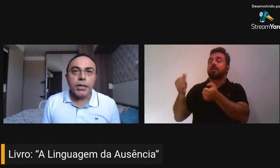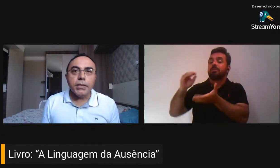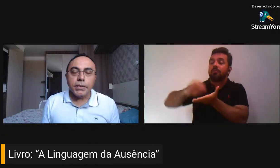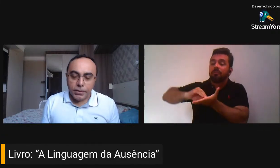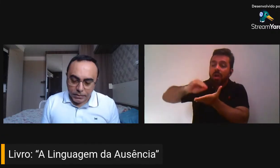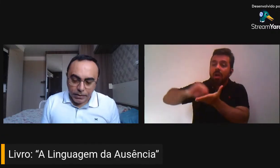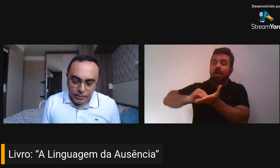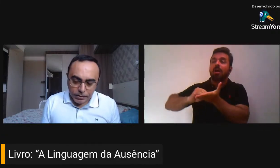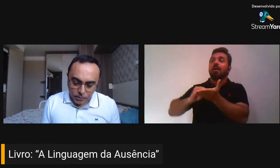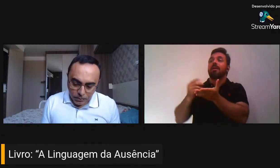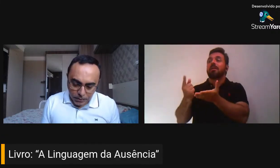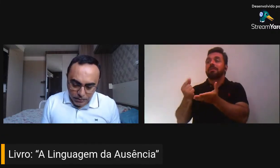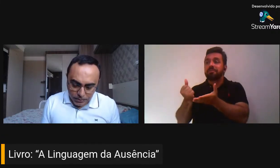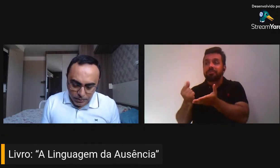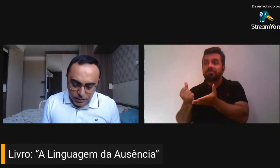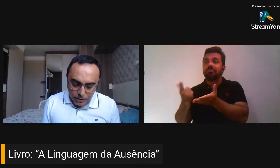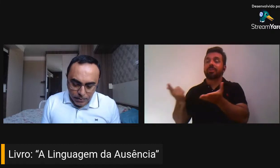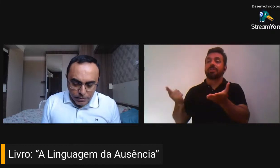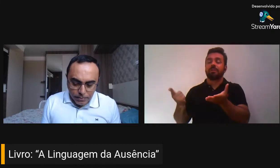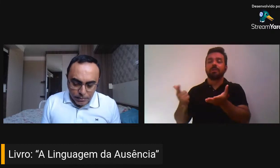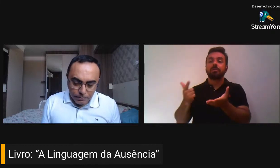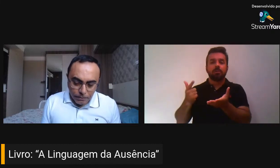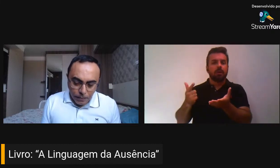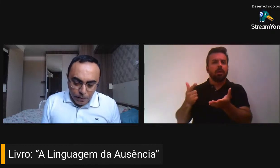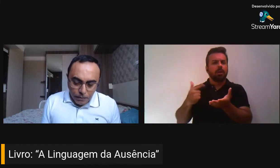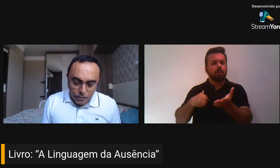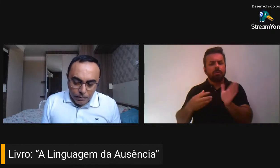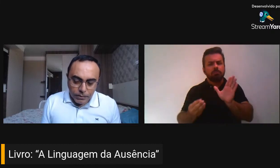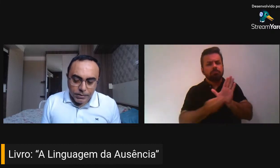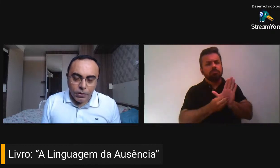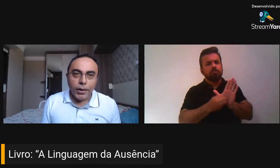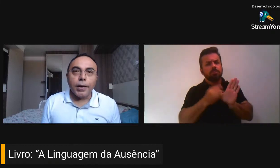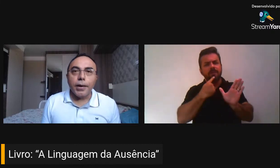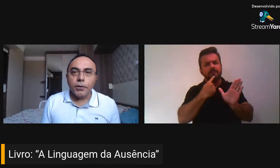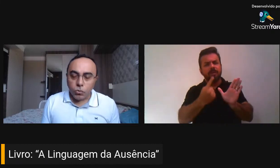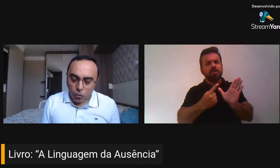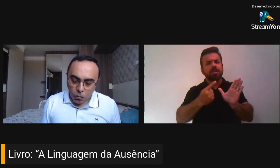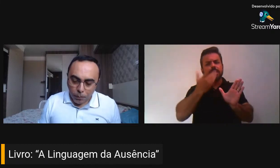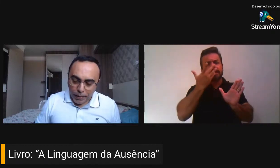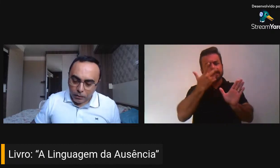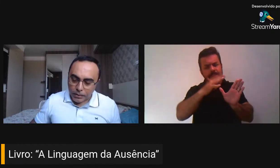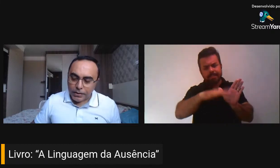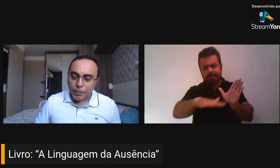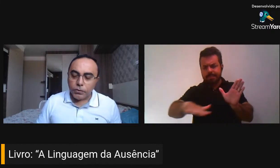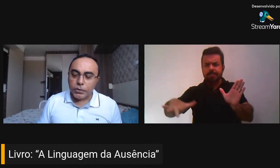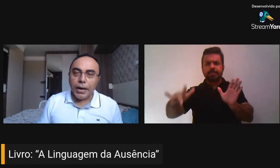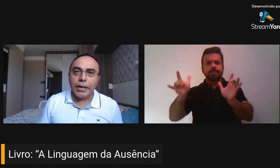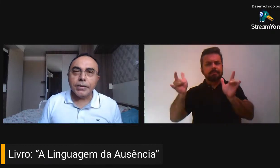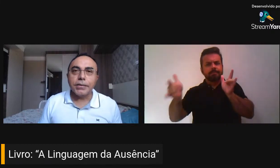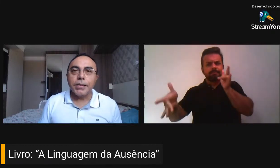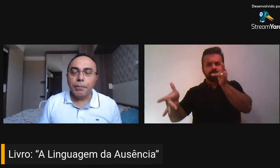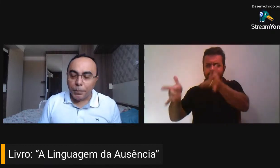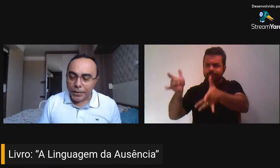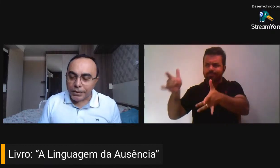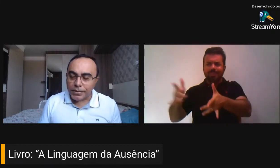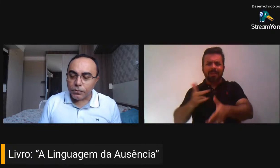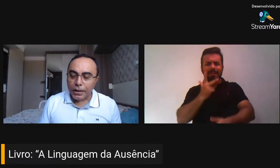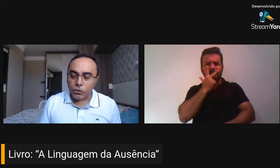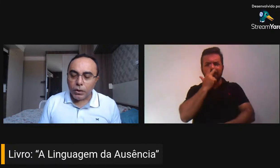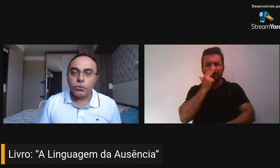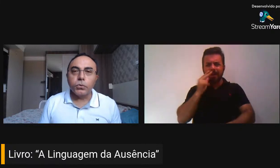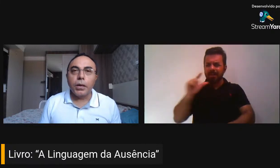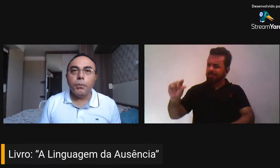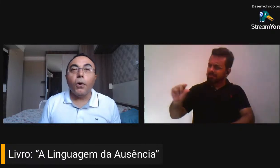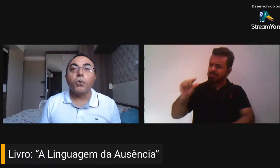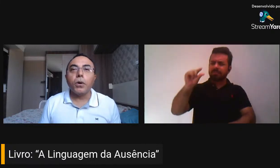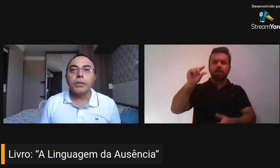falo de crianças, são crianças aí, crianças ao relento, como pérolas abandonadas, reprisam,